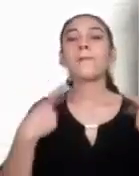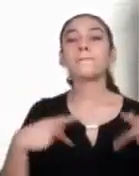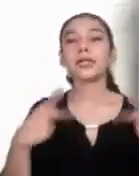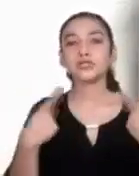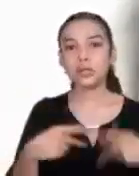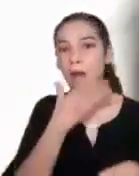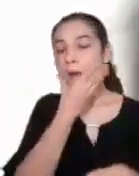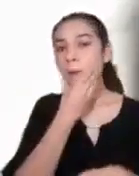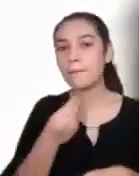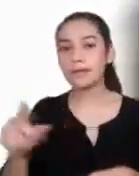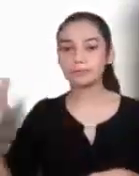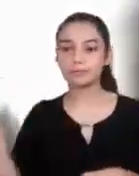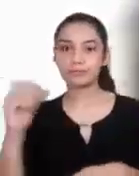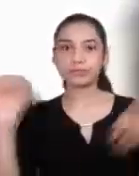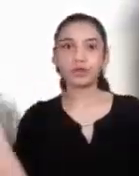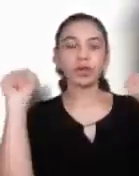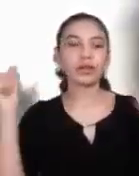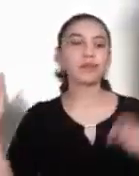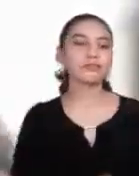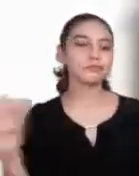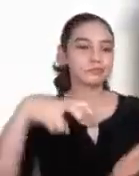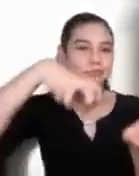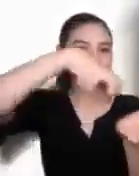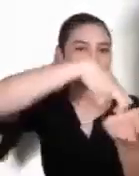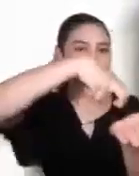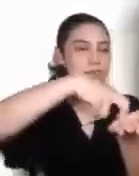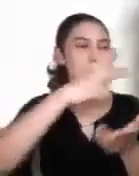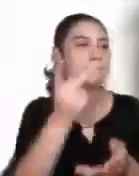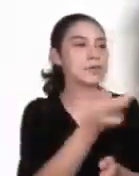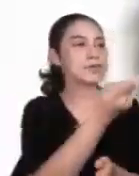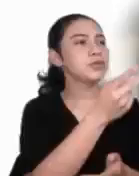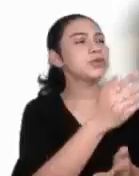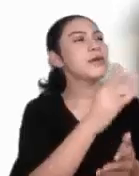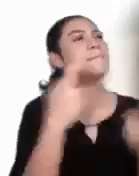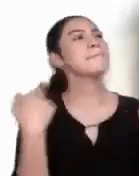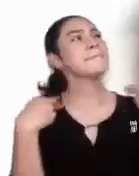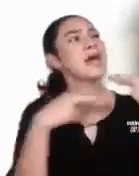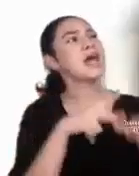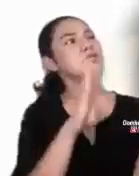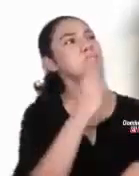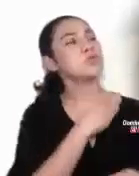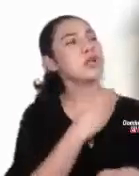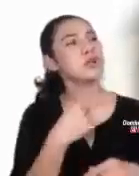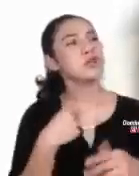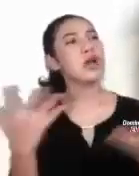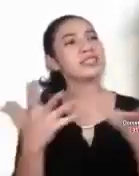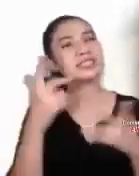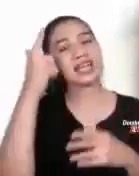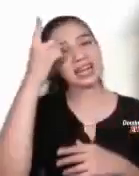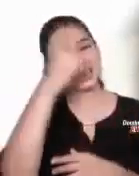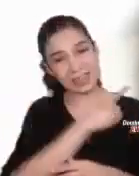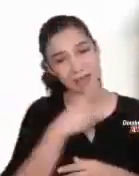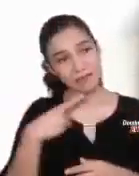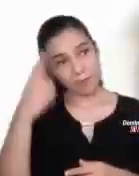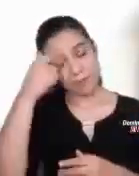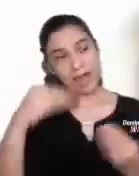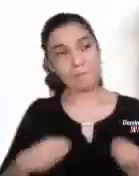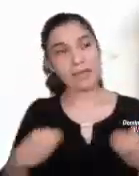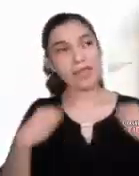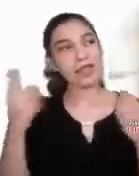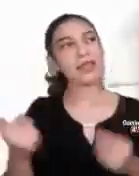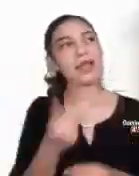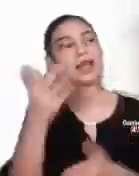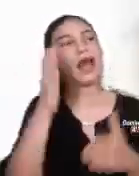se acercó corriendo un hombre. Se acudilló ante él y le preguntó, Maestro bueno, ¿qué debo hacer para alcanzar la vida